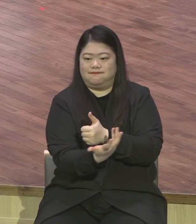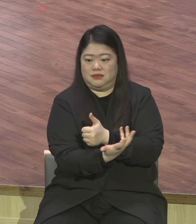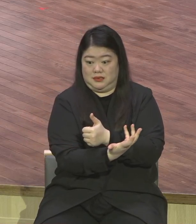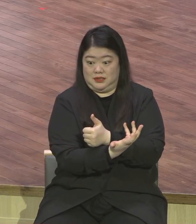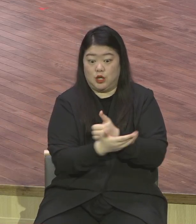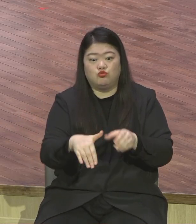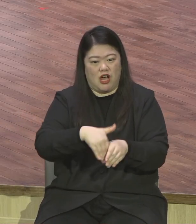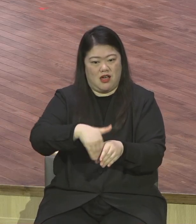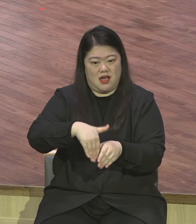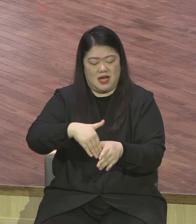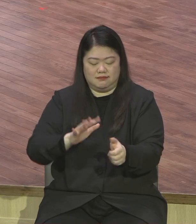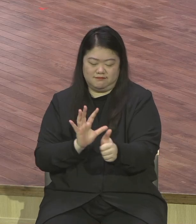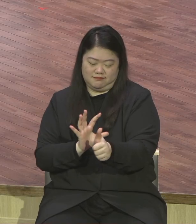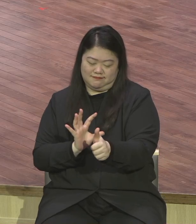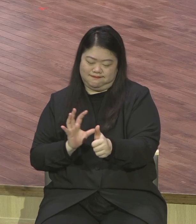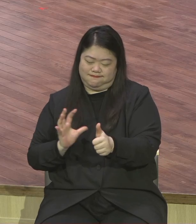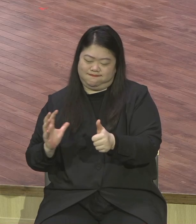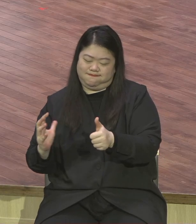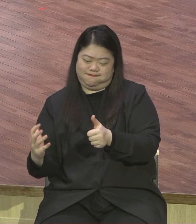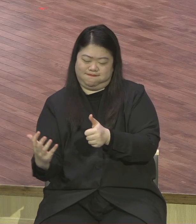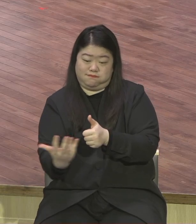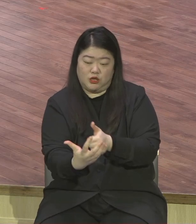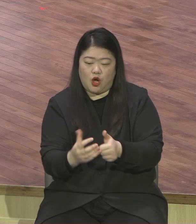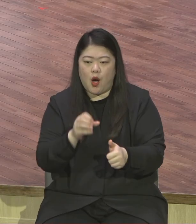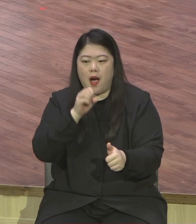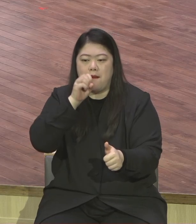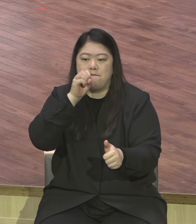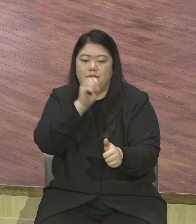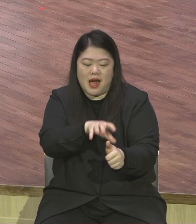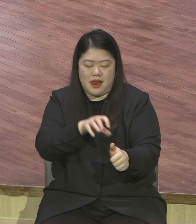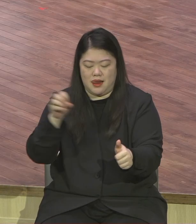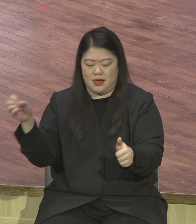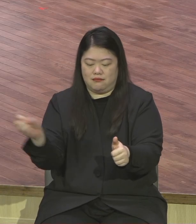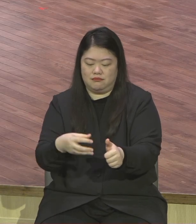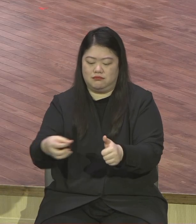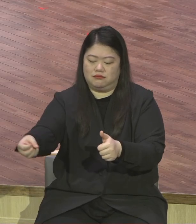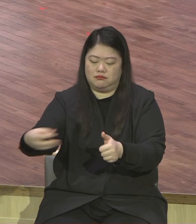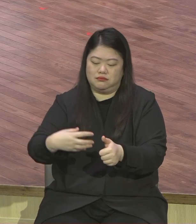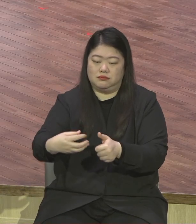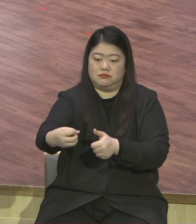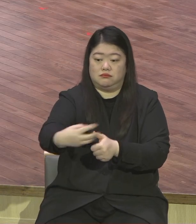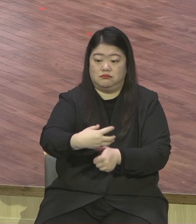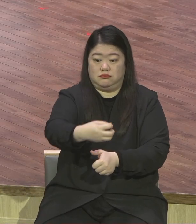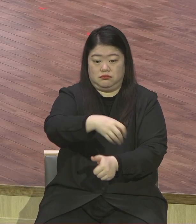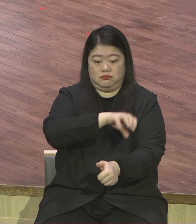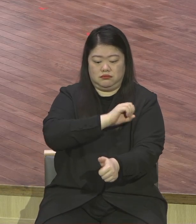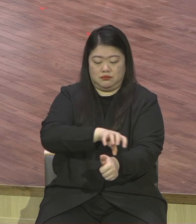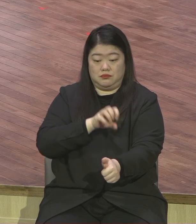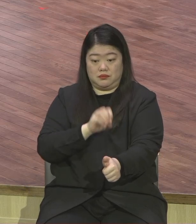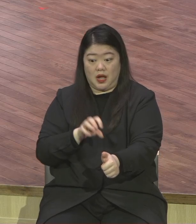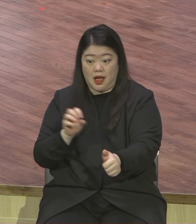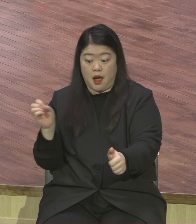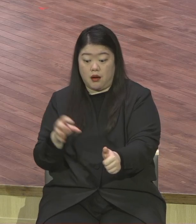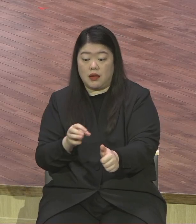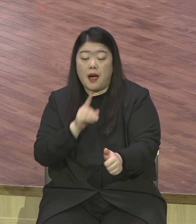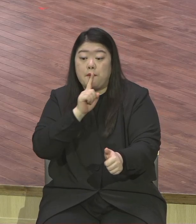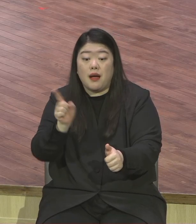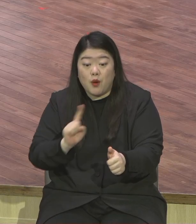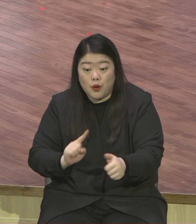서서 한마디씩 합니다 그 범죄자를 향해서 한마디 할 때에 이 사람의 잘못한